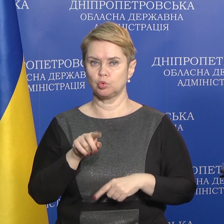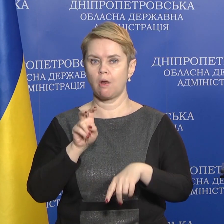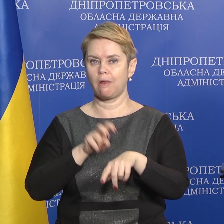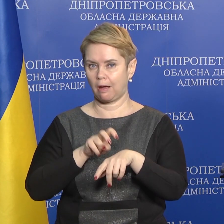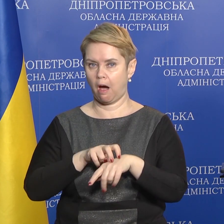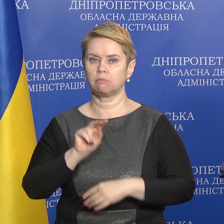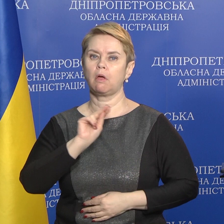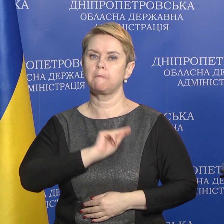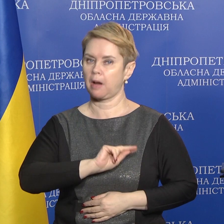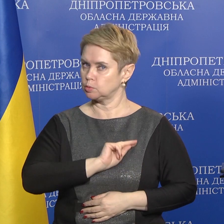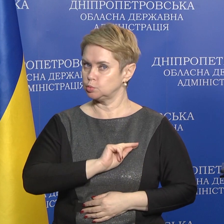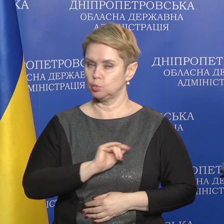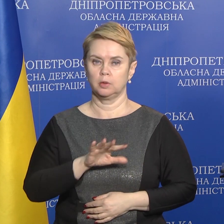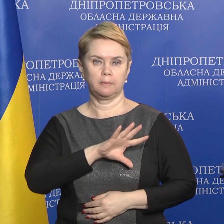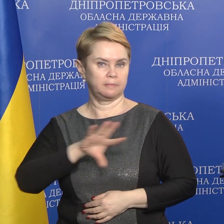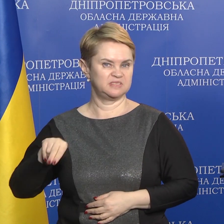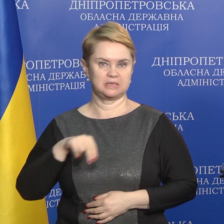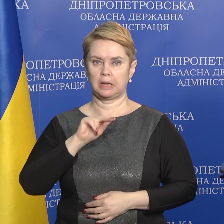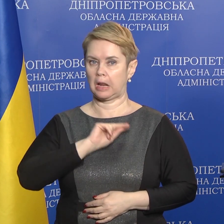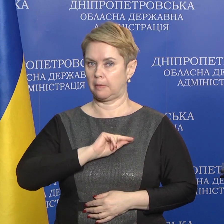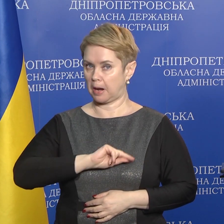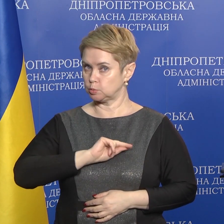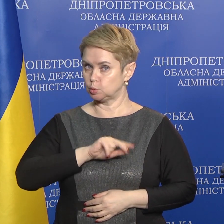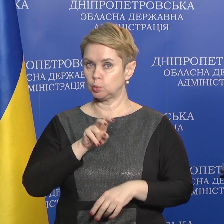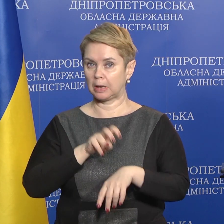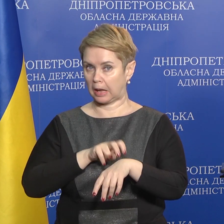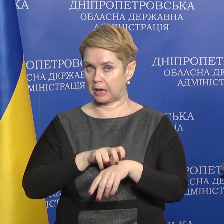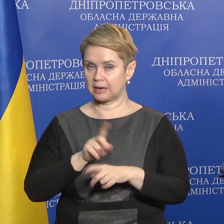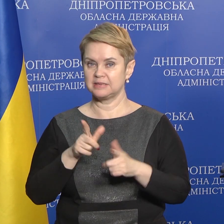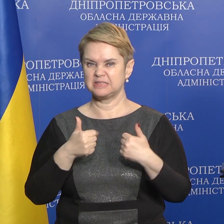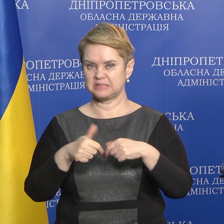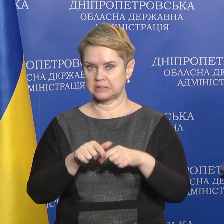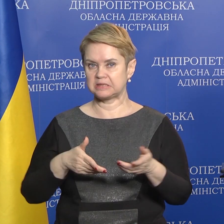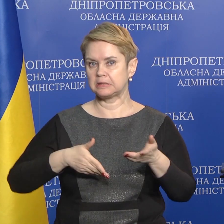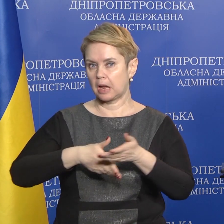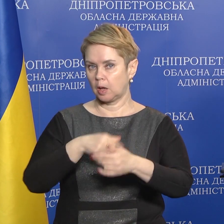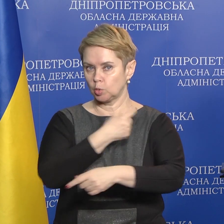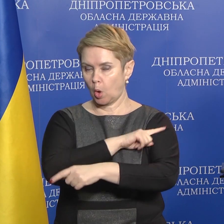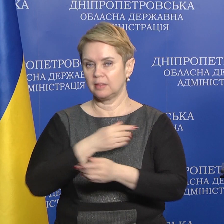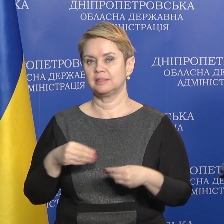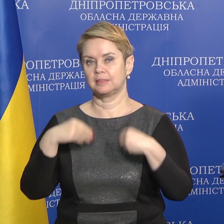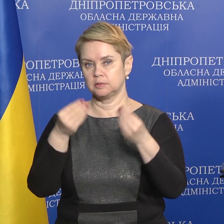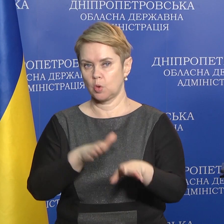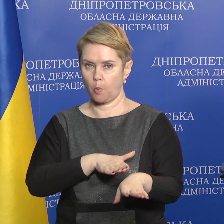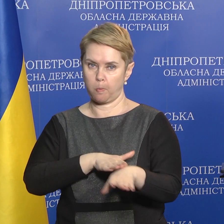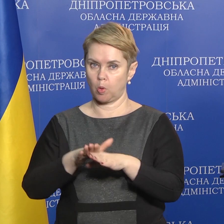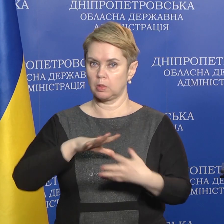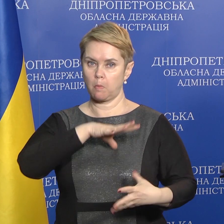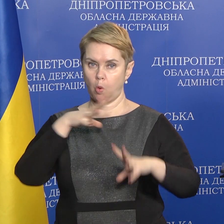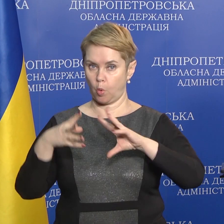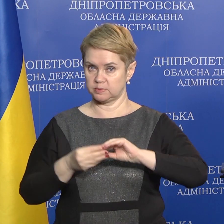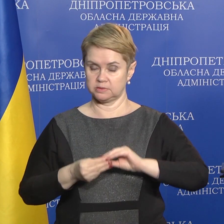лікарня працює, працюють всі лікарі, і стаціонарна допомога надається в повному